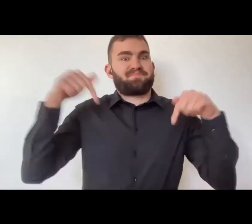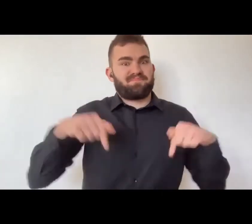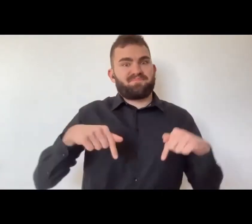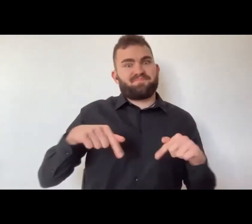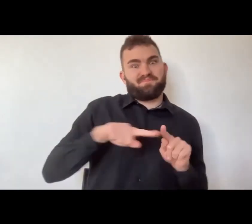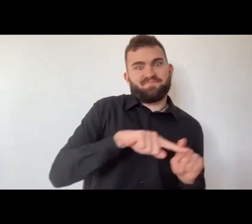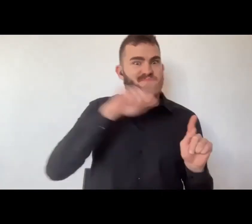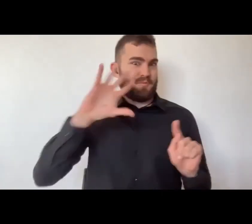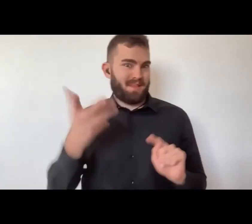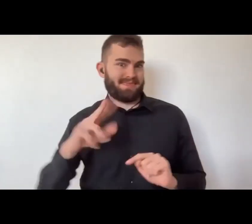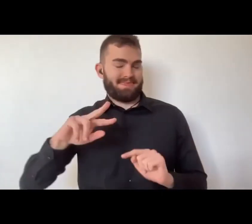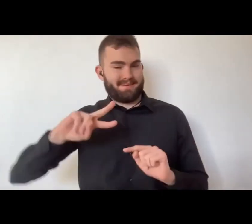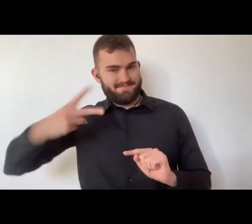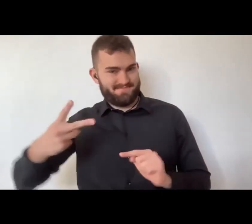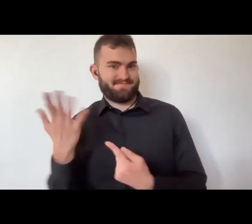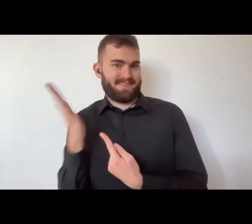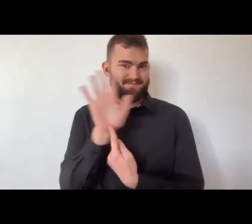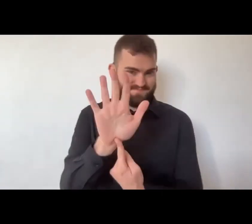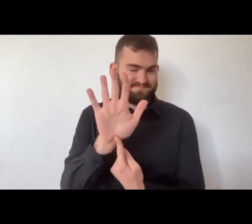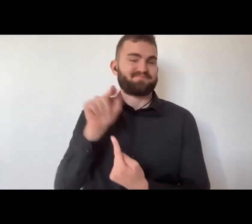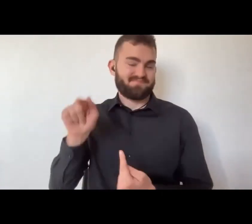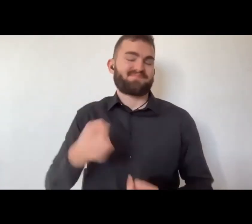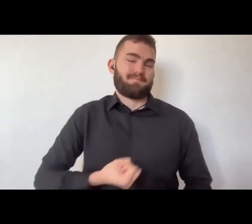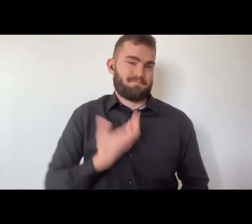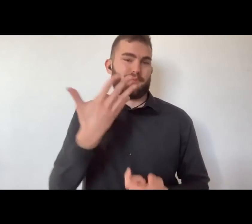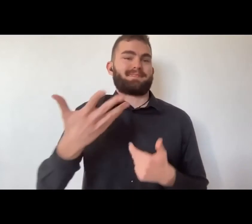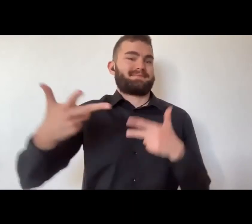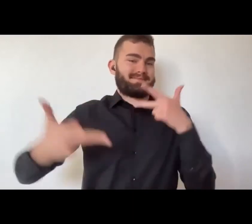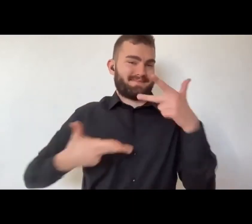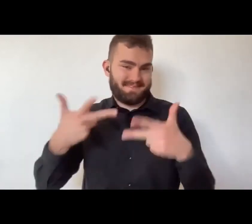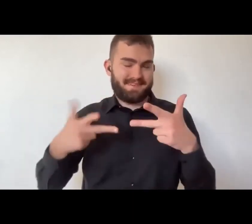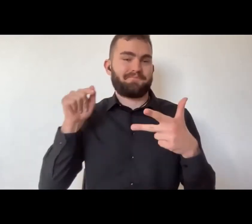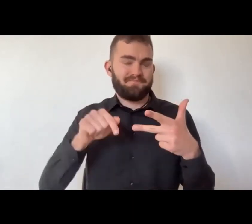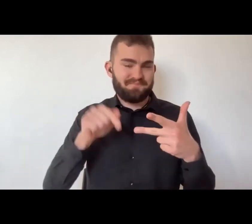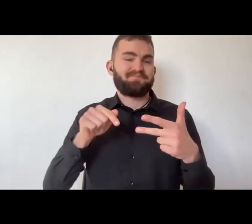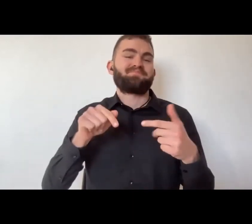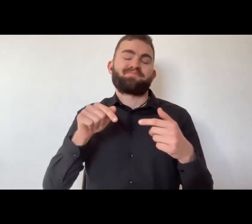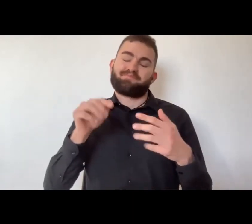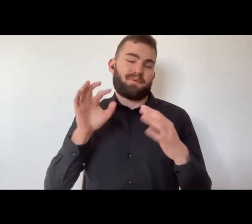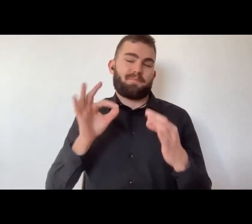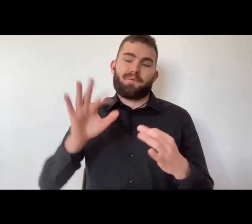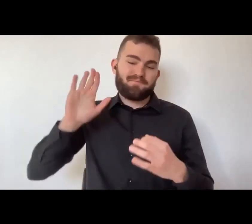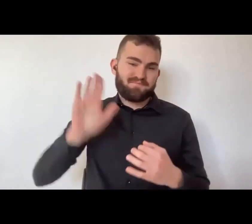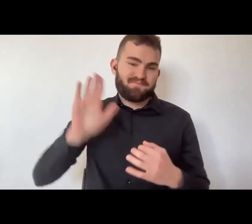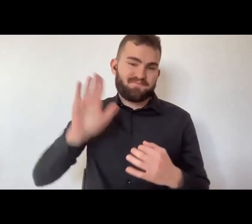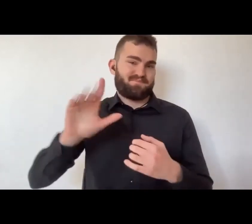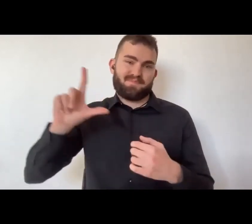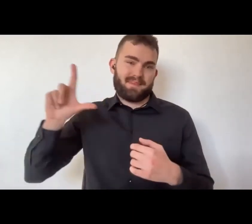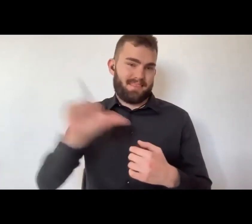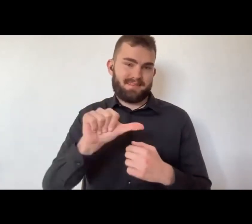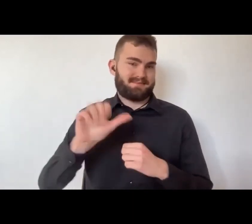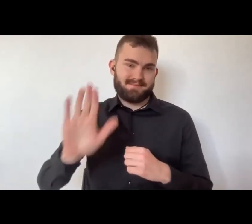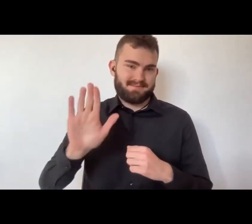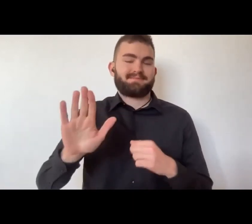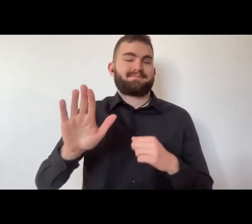Lucia veramente e vi faccio vedere un altro esempio che ci porta Lucia Daniele è una sua